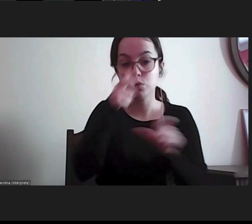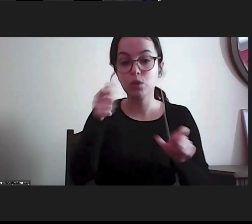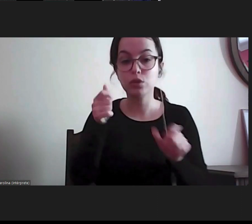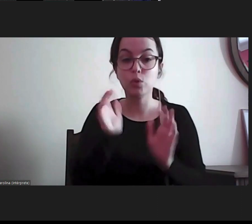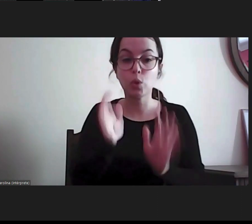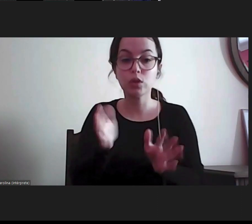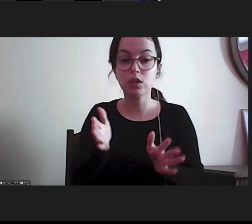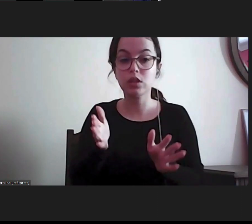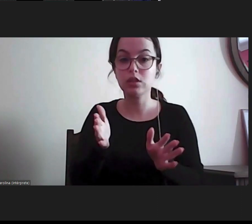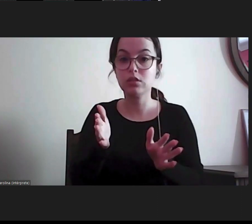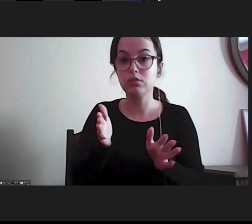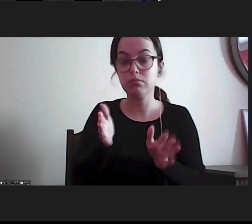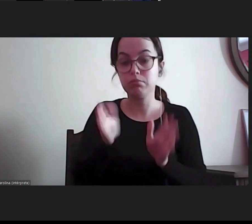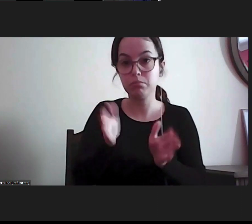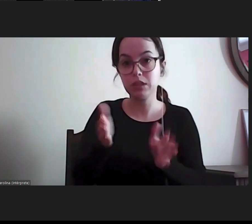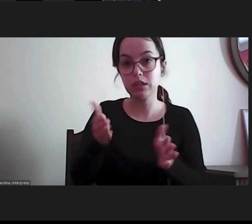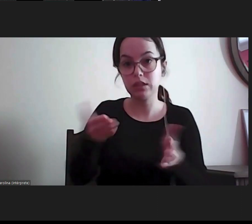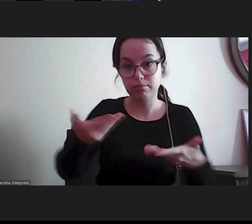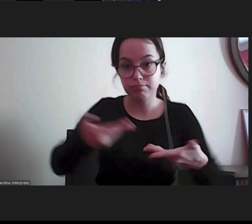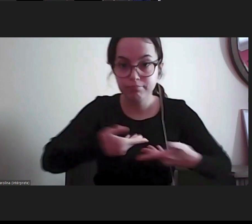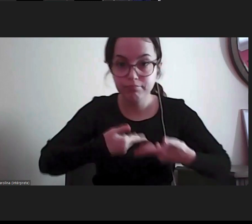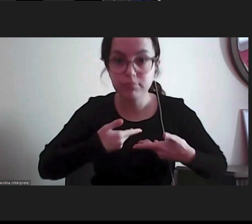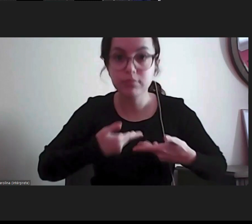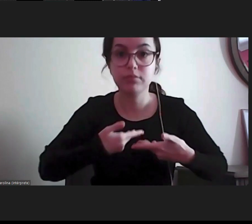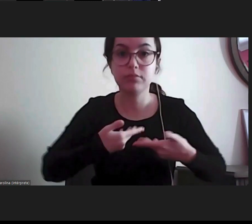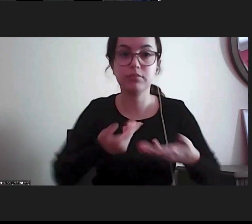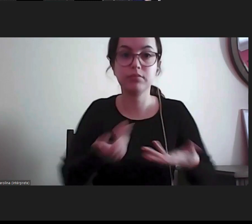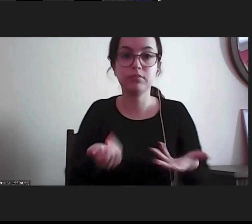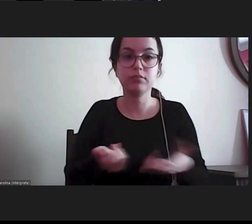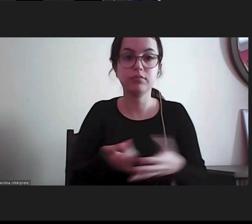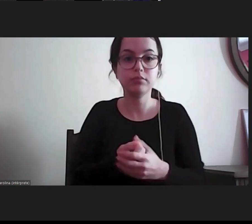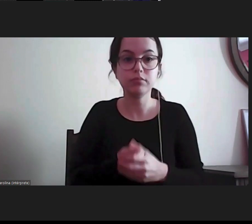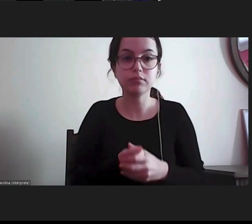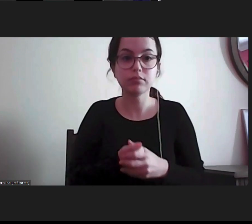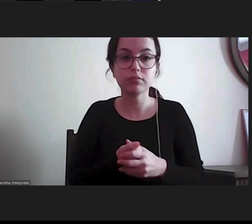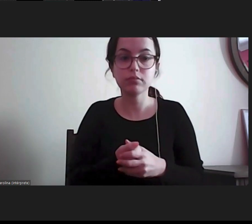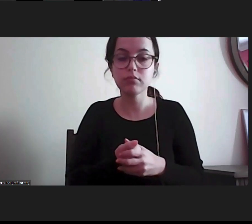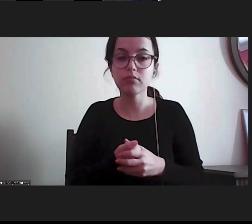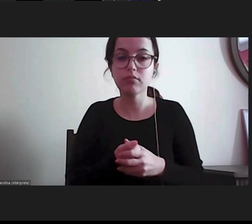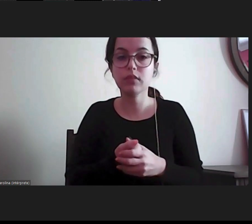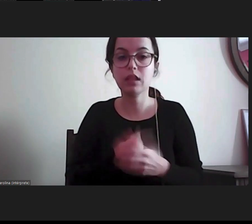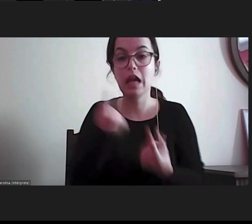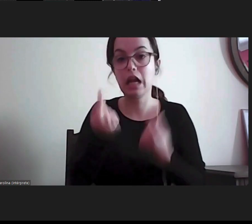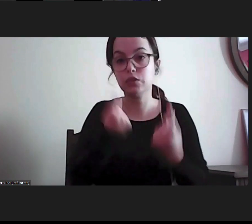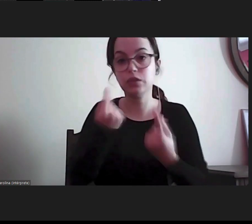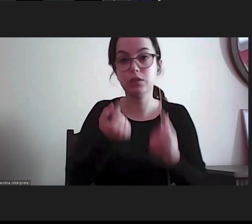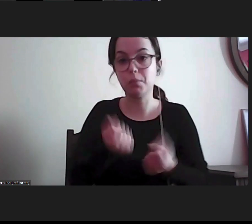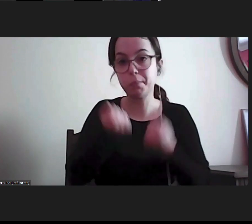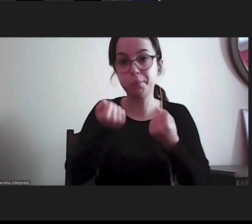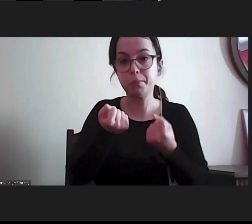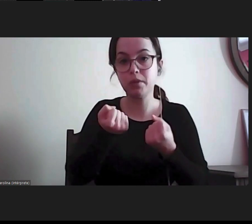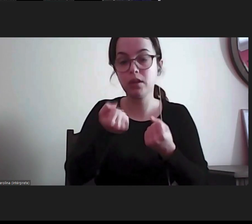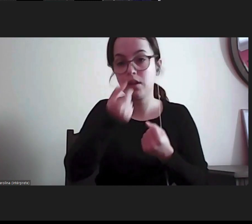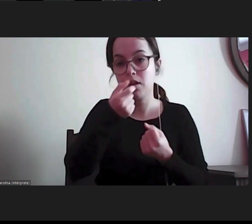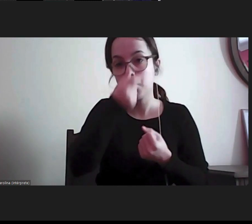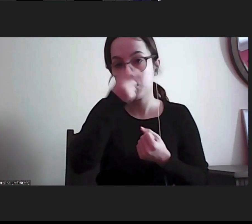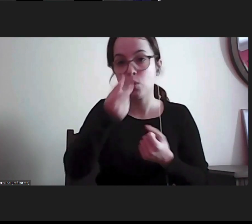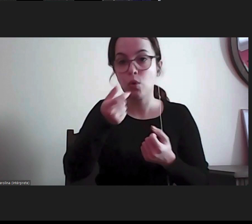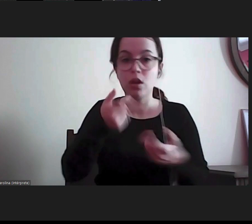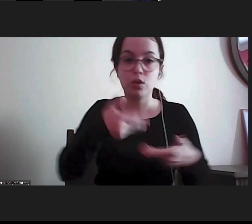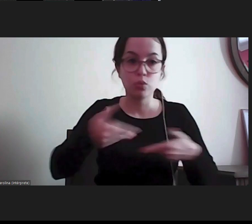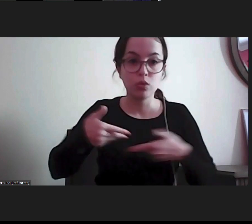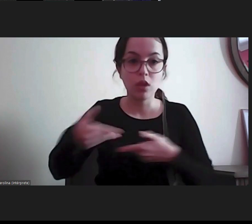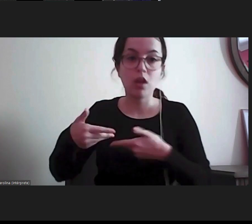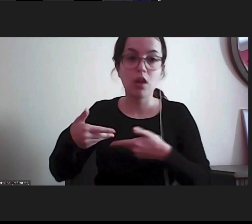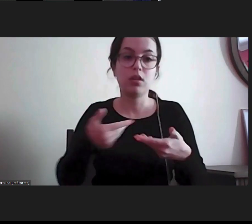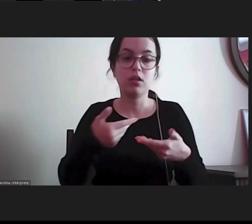poder sentir-se e, em algumas vezes, não conseguindo, aceder a serviços disponíveis